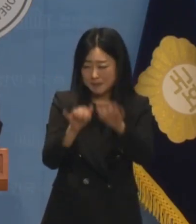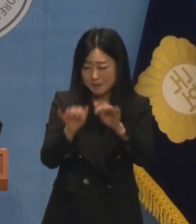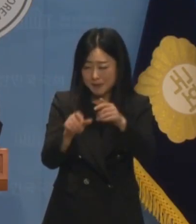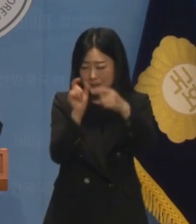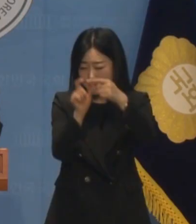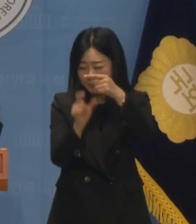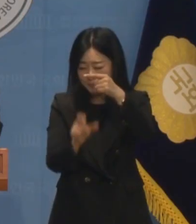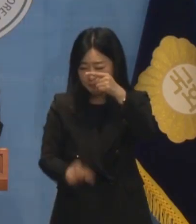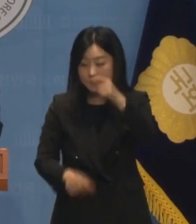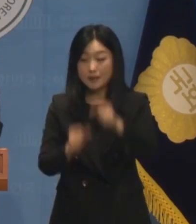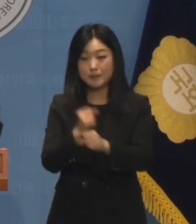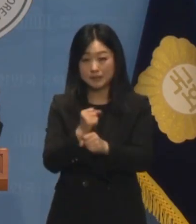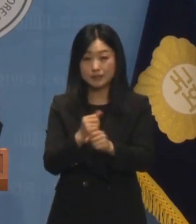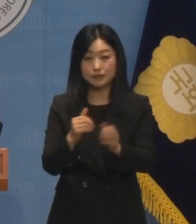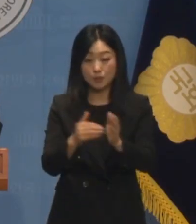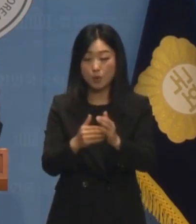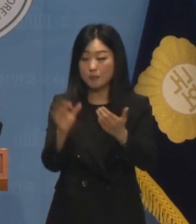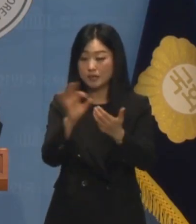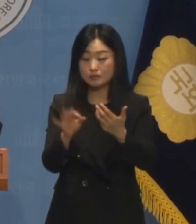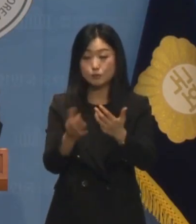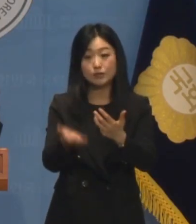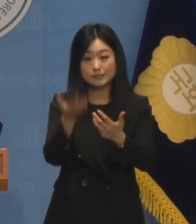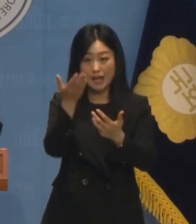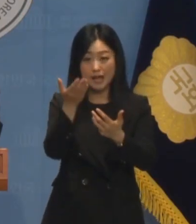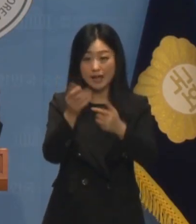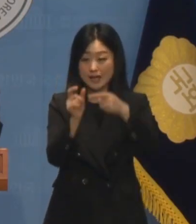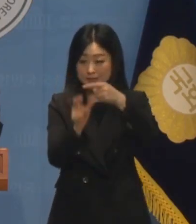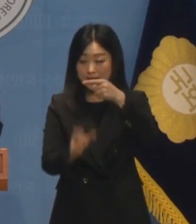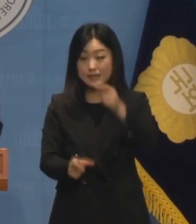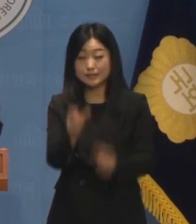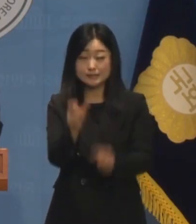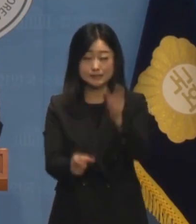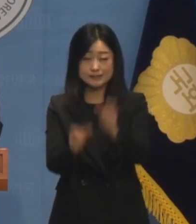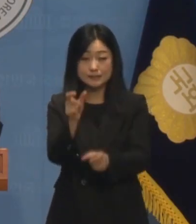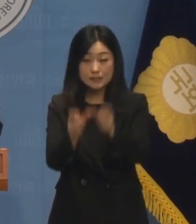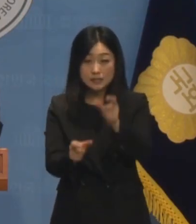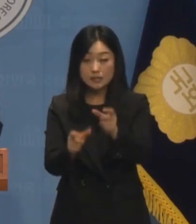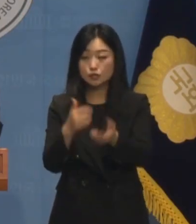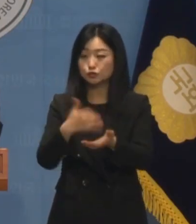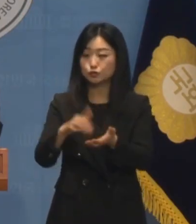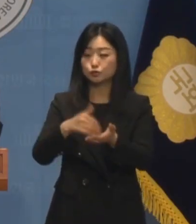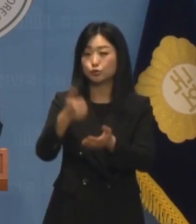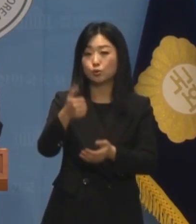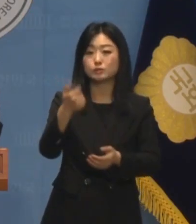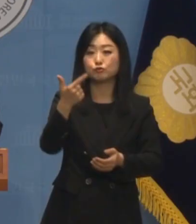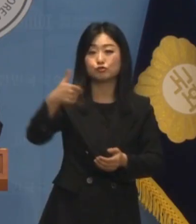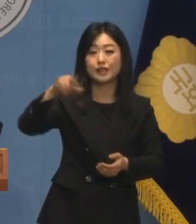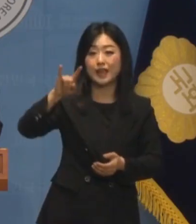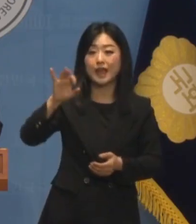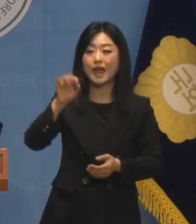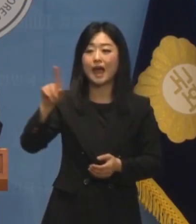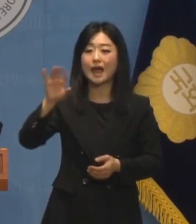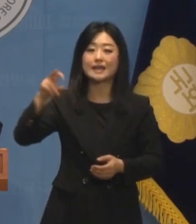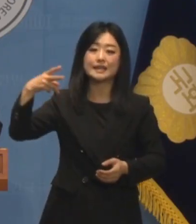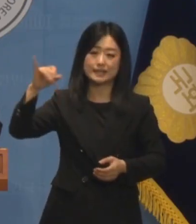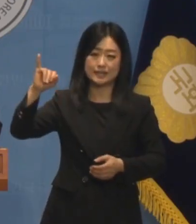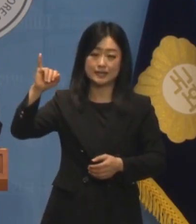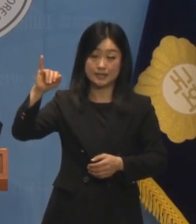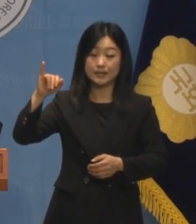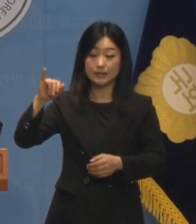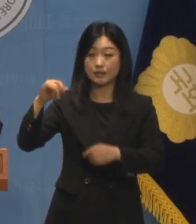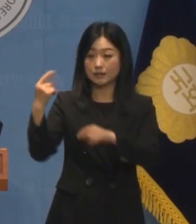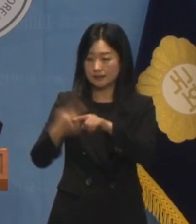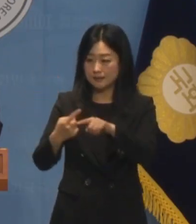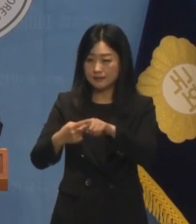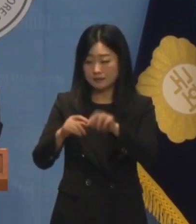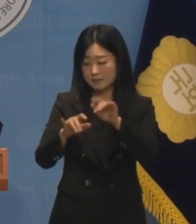그 중 80% 이상의 댓글을 올린 아이디는 56개였습니다. 실제 이 과정에서